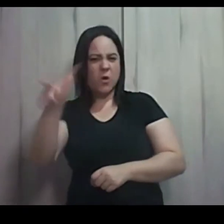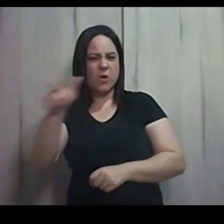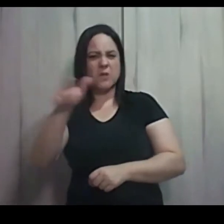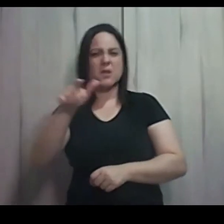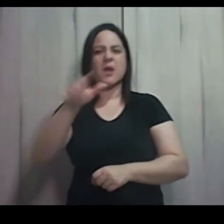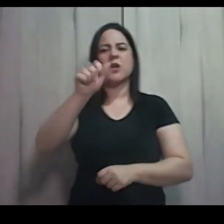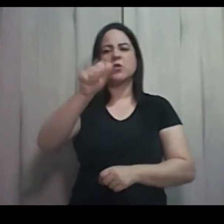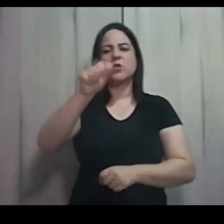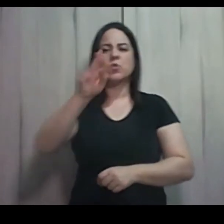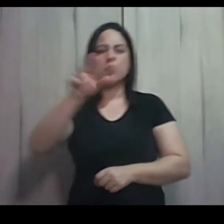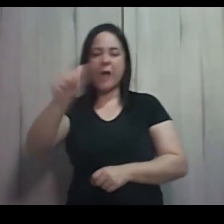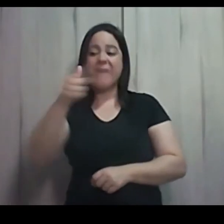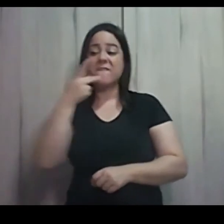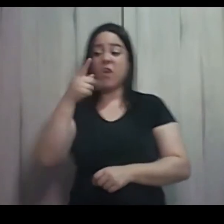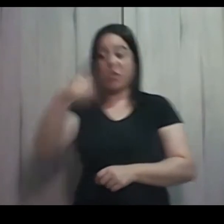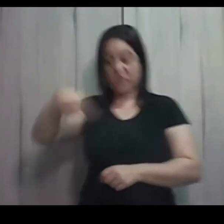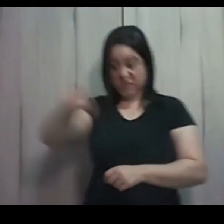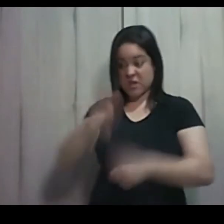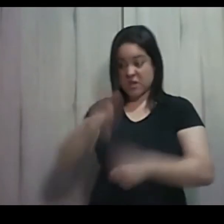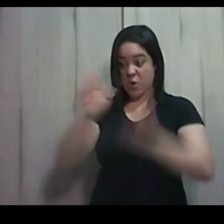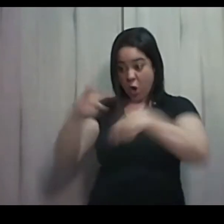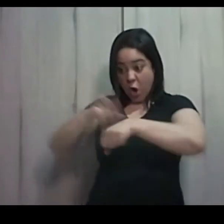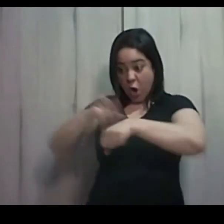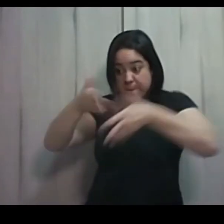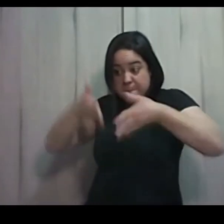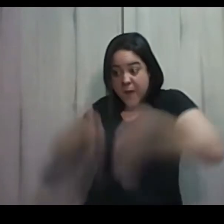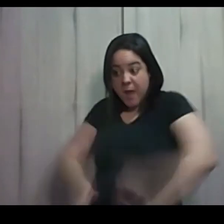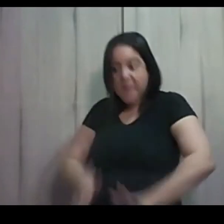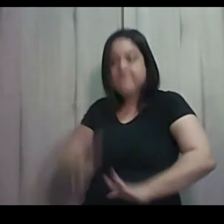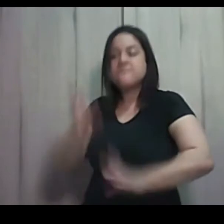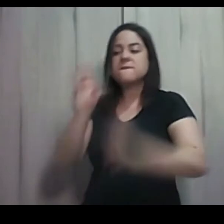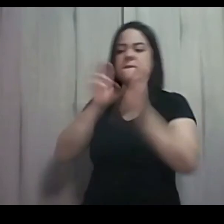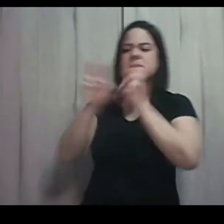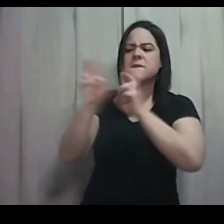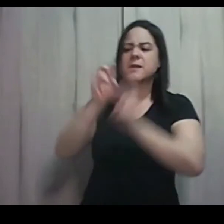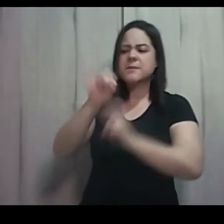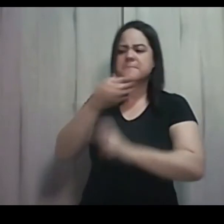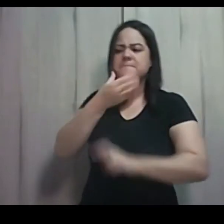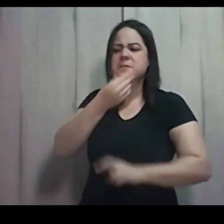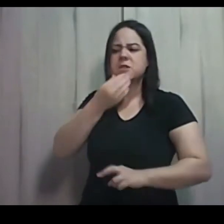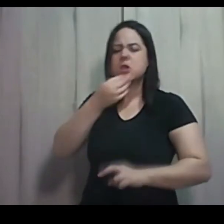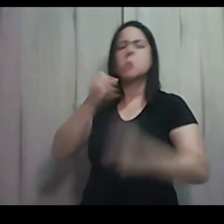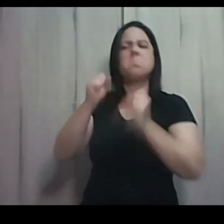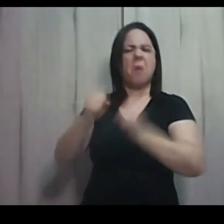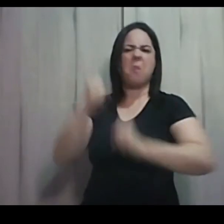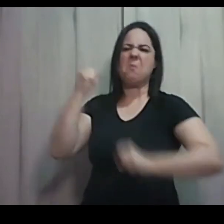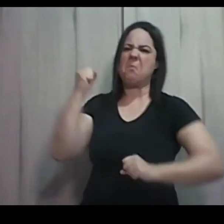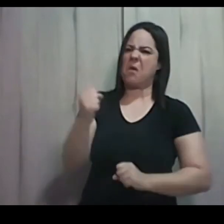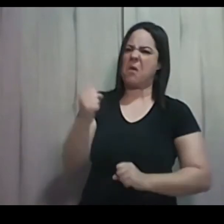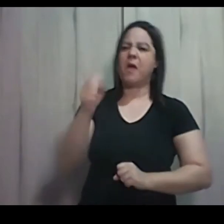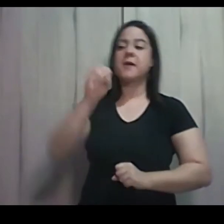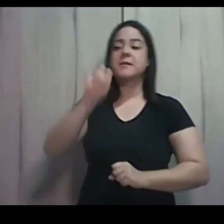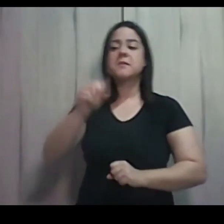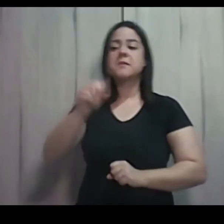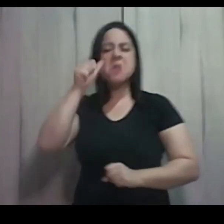as hebreias, examinai, se for menino, matem, se for menina, deixem viver.